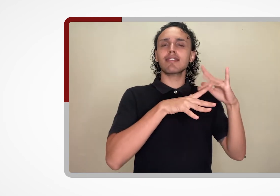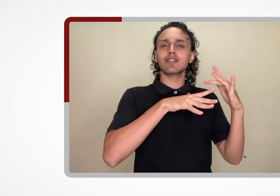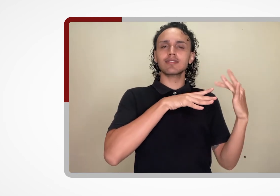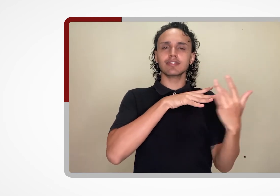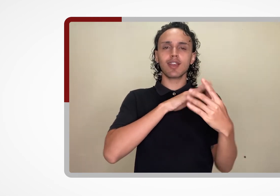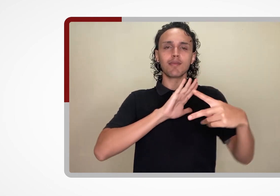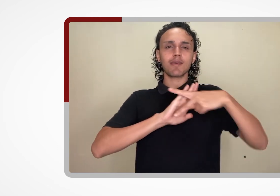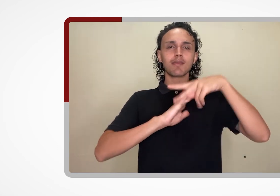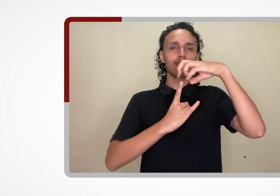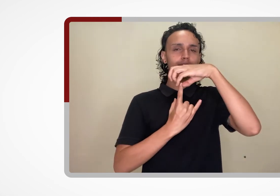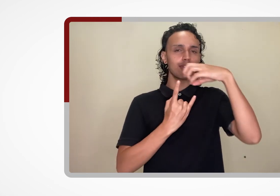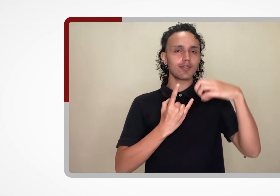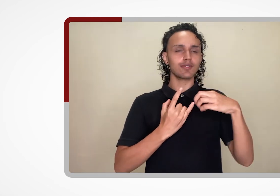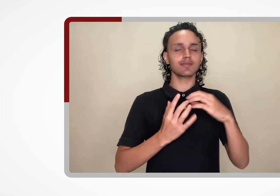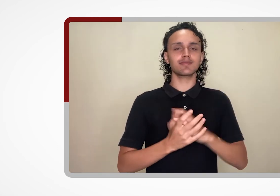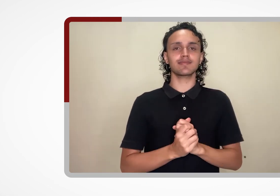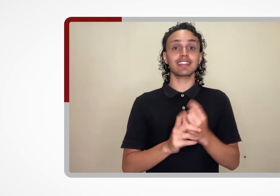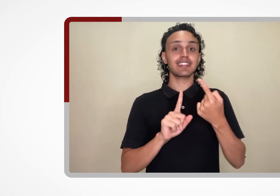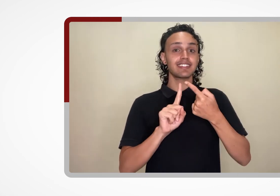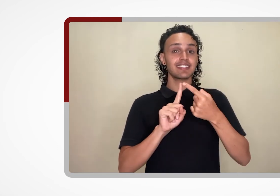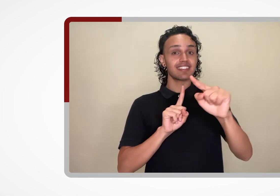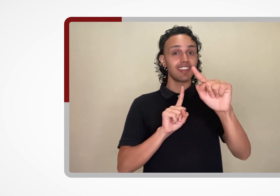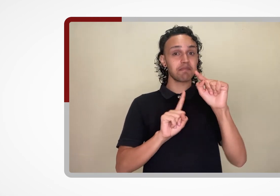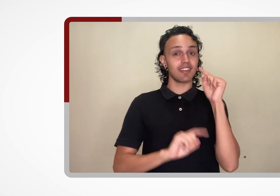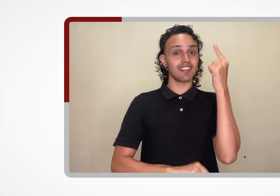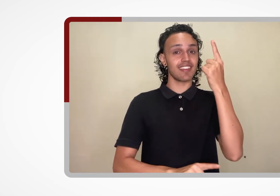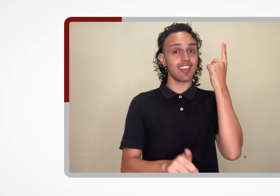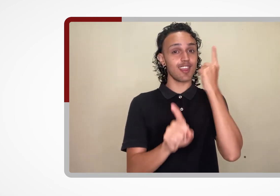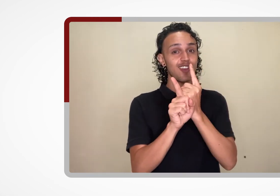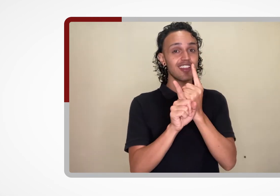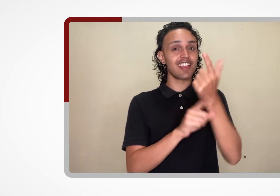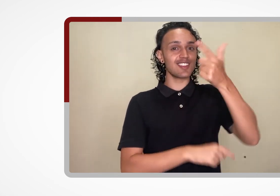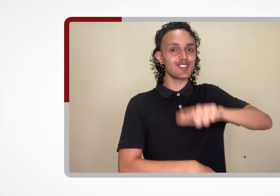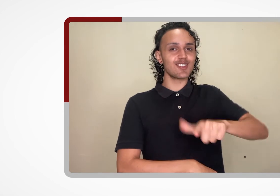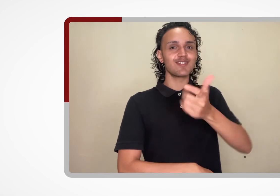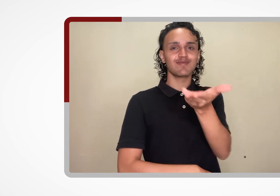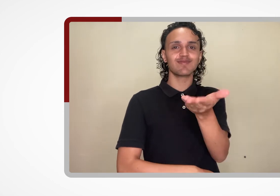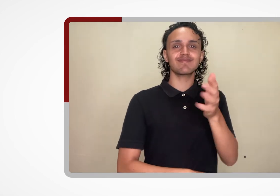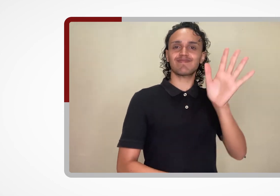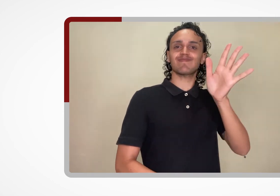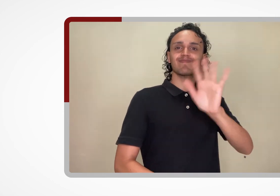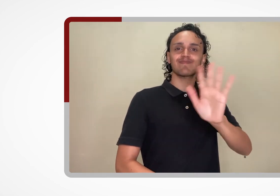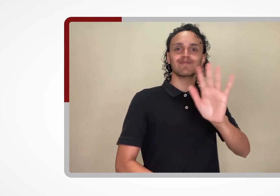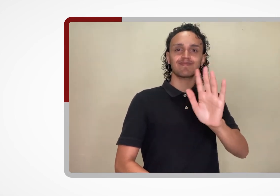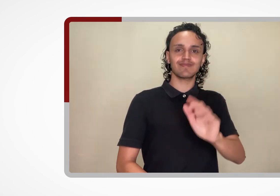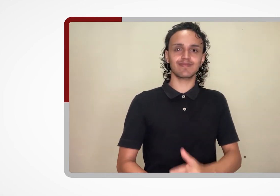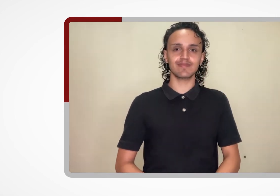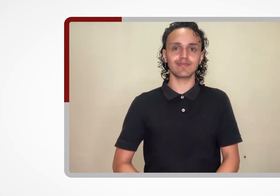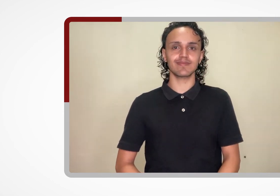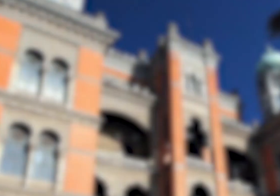a gente se vê na próxima semana. Até lá! Tchau! Tchau!